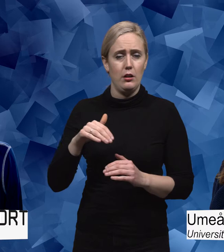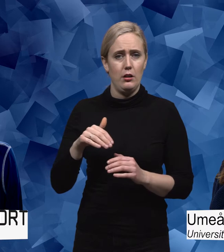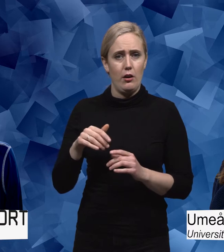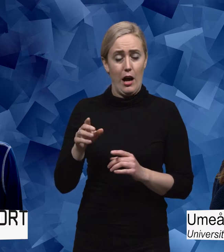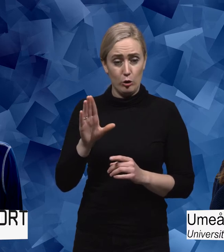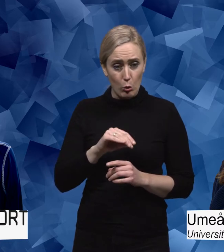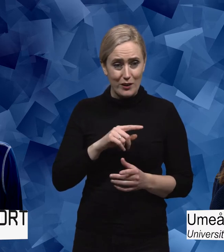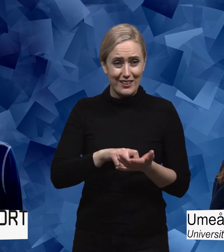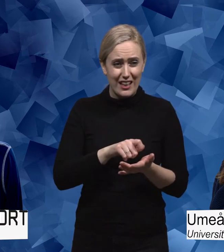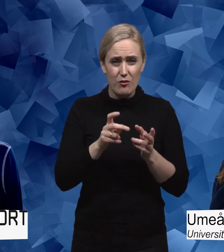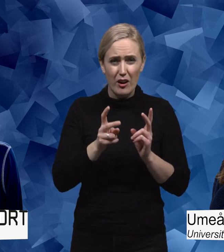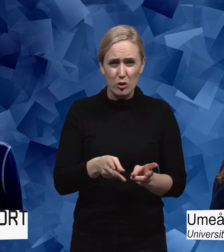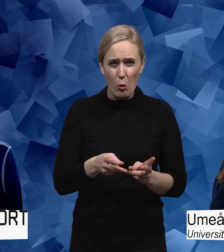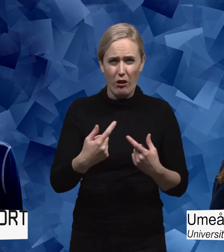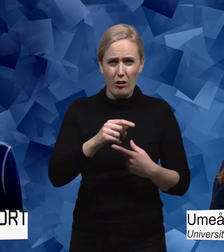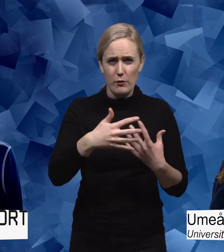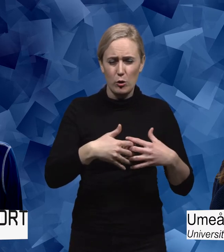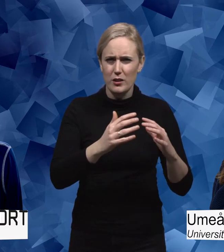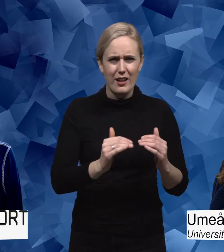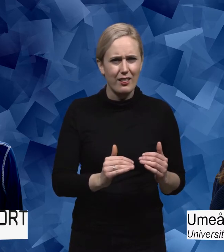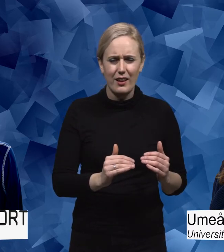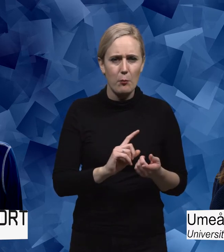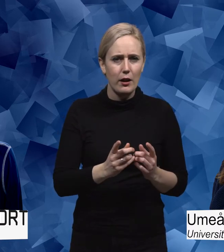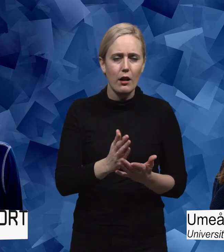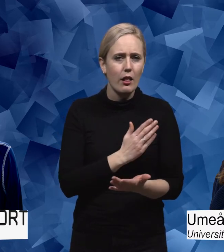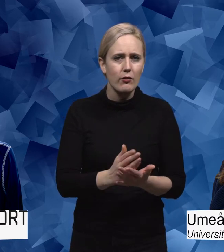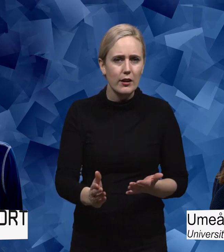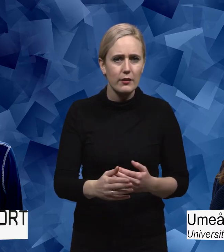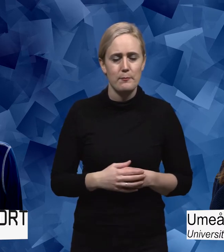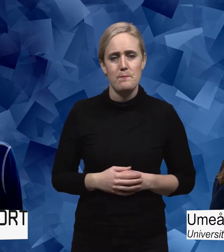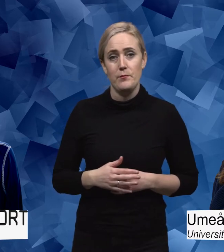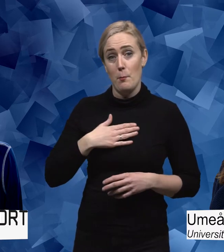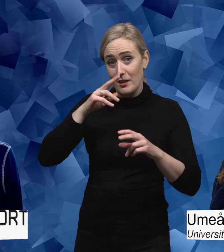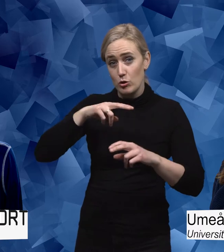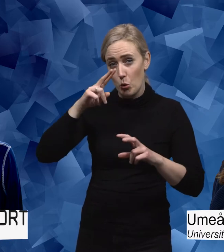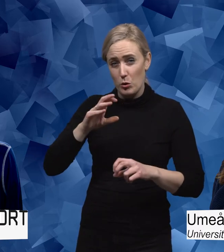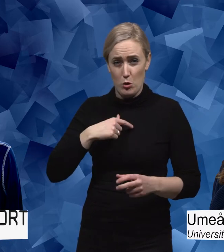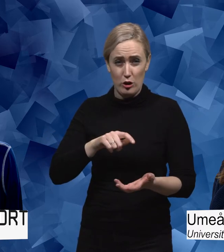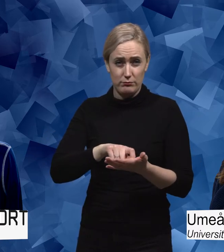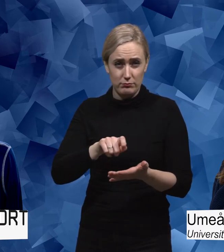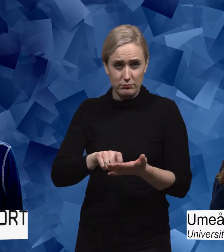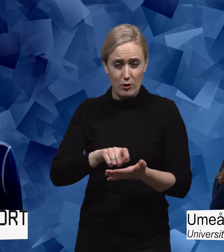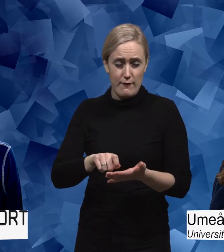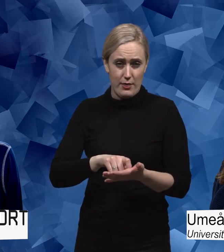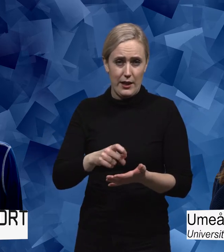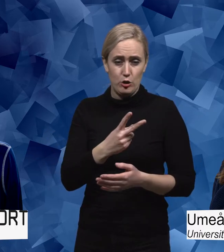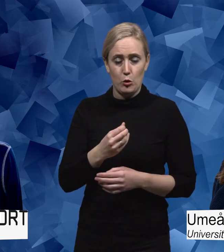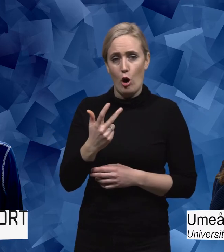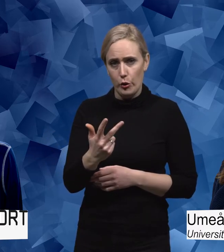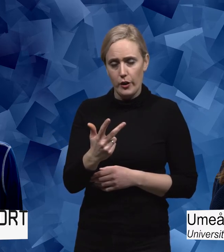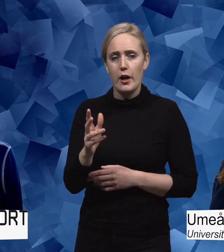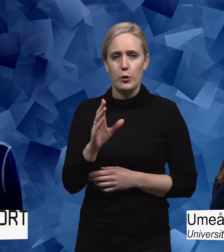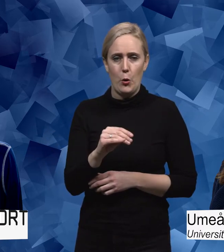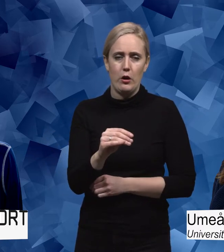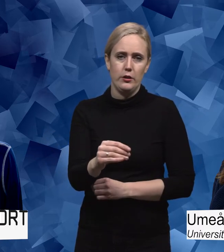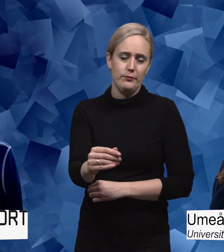skriva fram prestationer på det sättet. Men där kan jag också säga att där tyckte jag, i den studie som jag gjorde då, när jag skrev min avhandling då 2008, så tycker jag